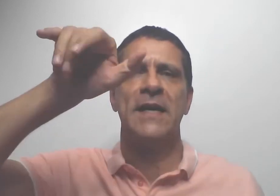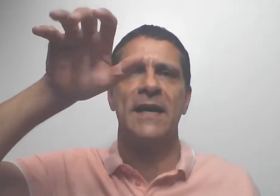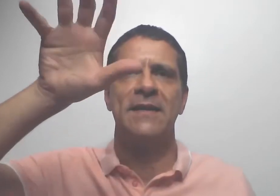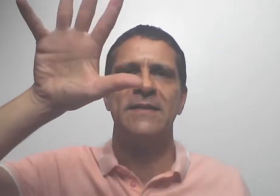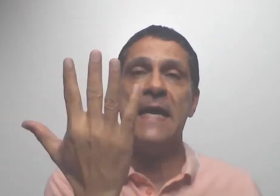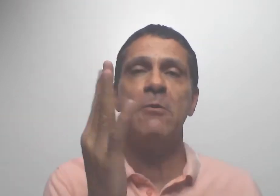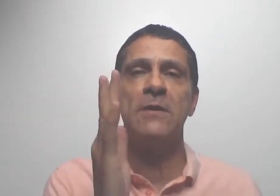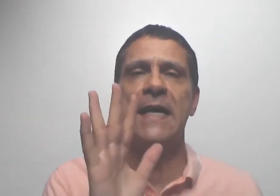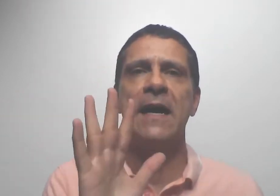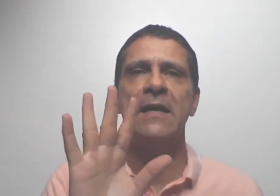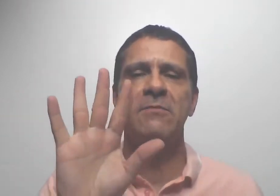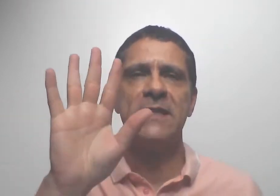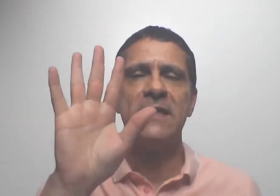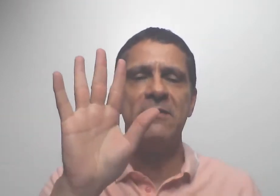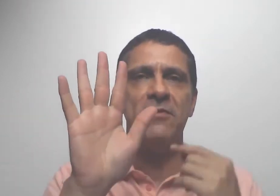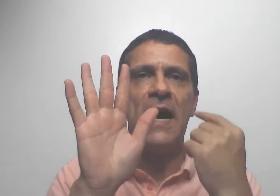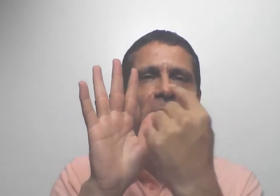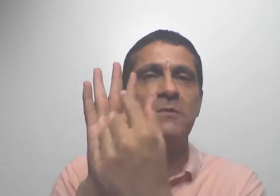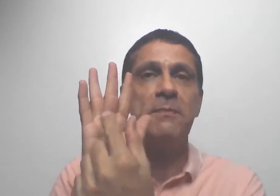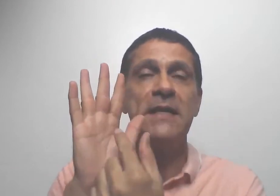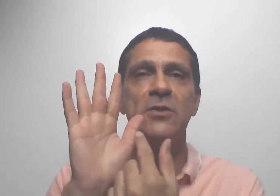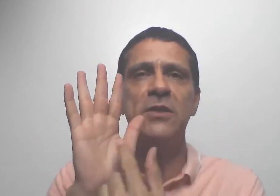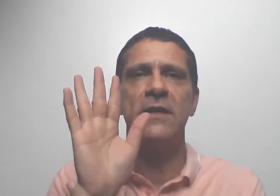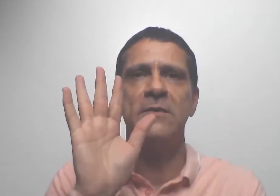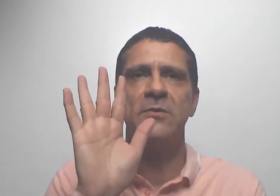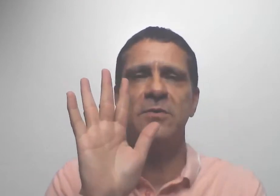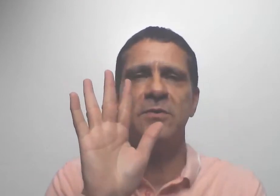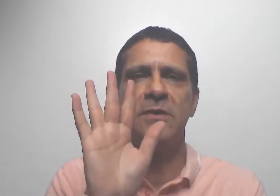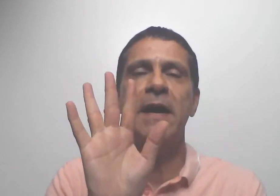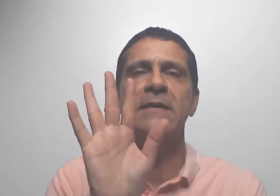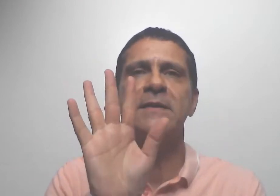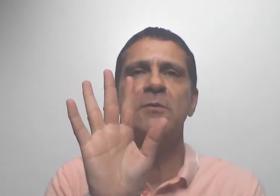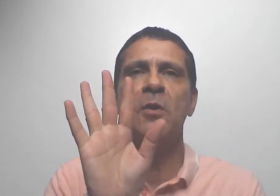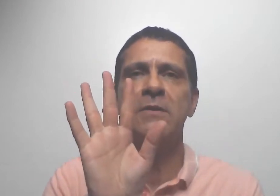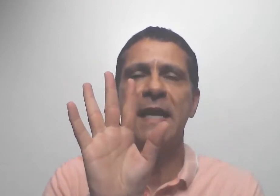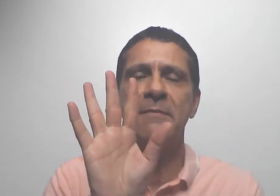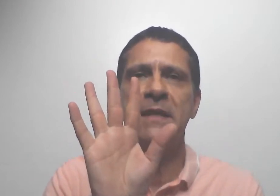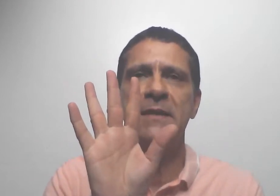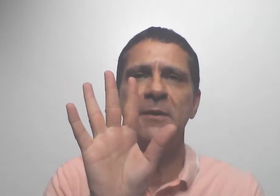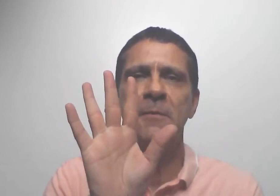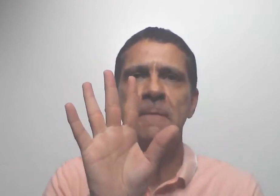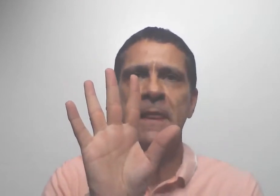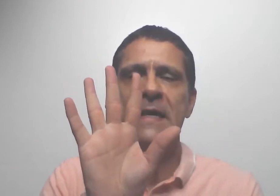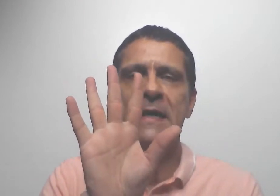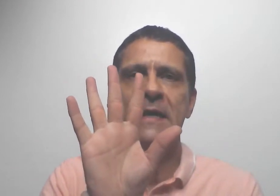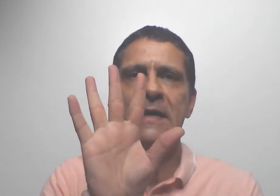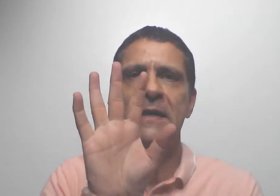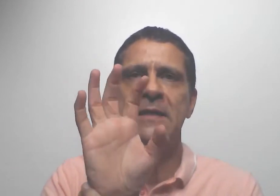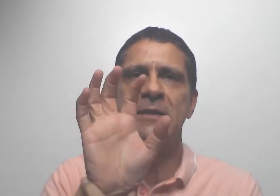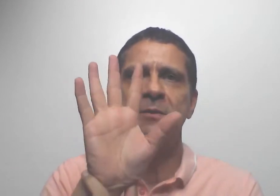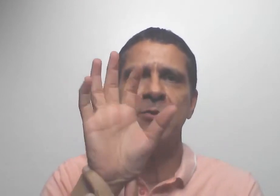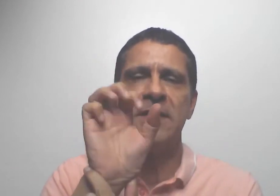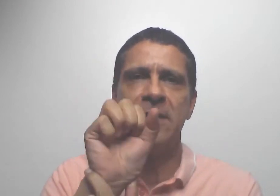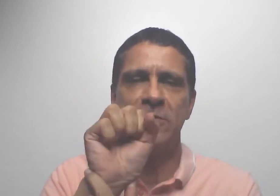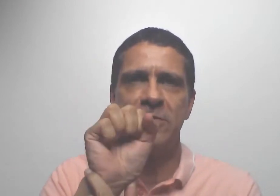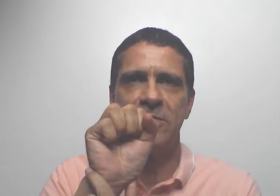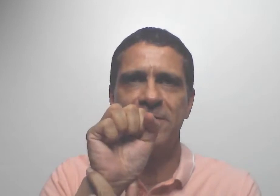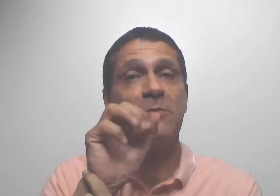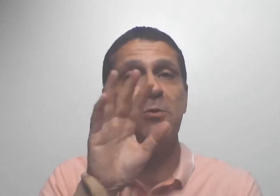Sem contar que você tem vários meridianos começam ou terminam nos dedos, tanto